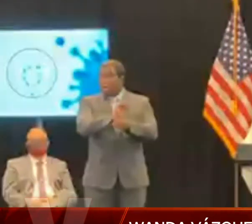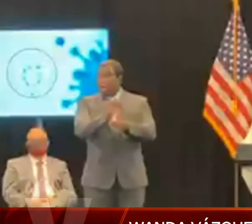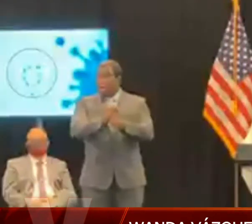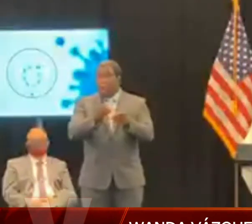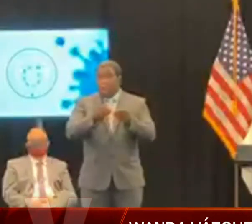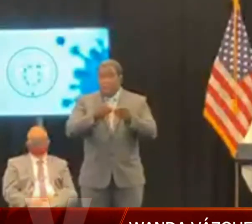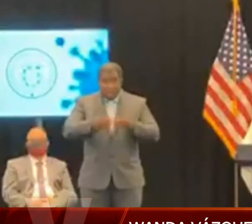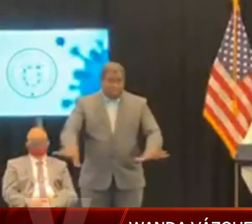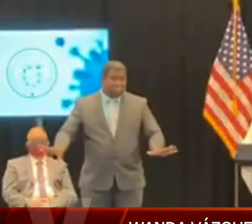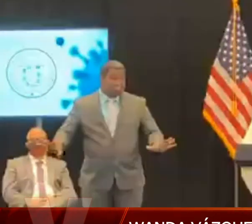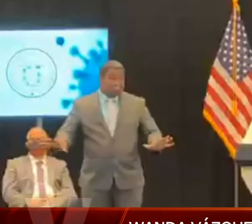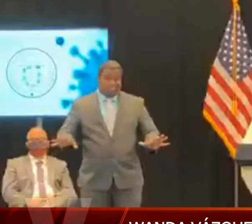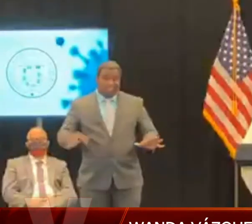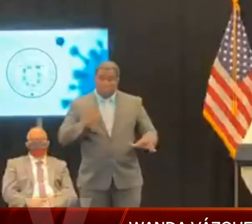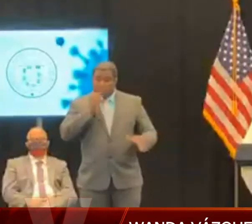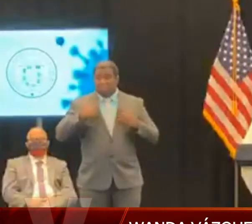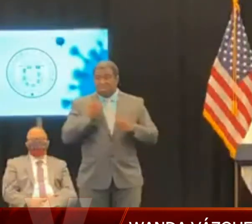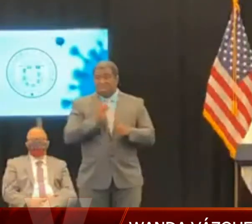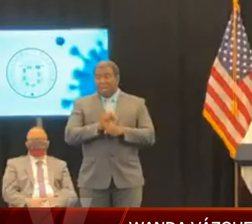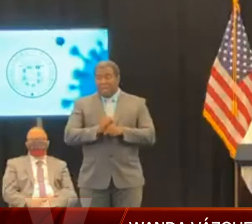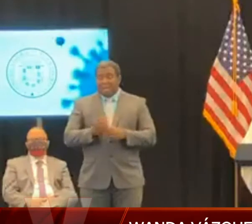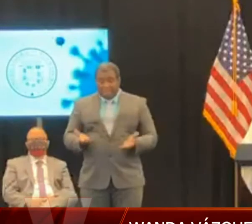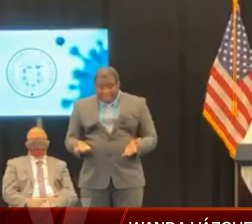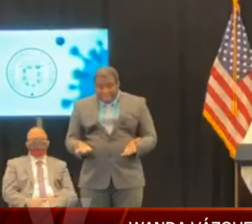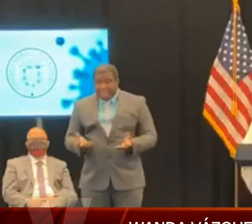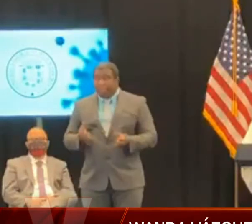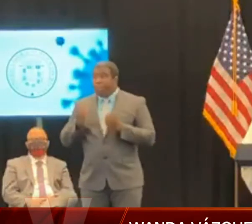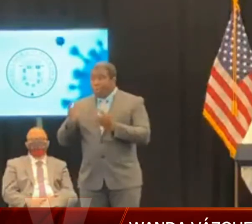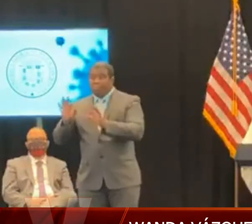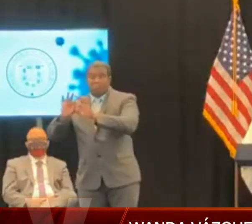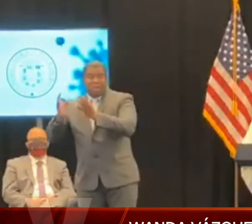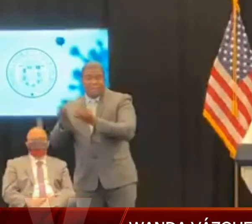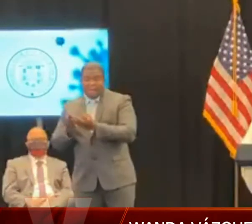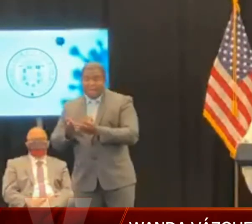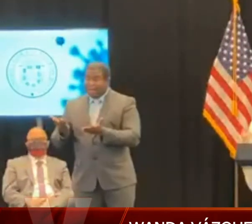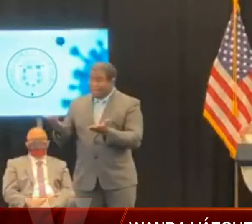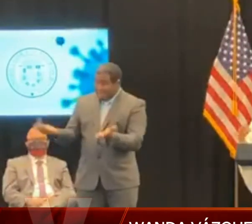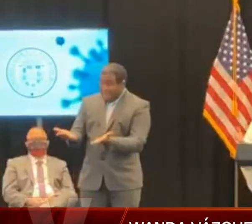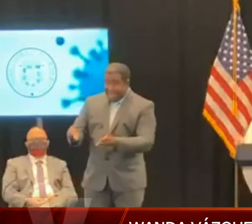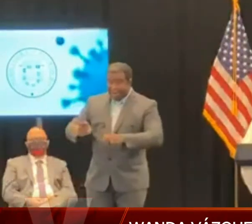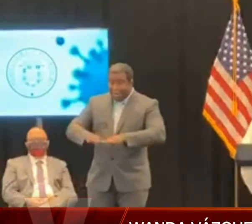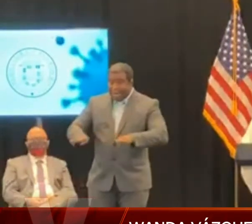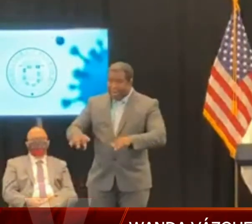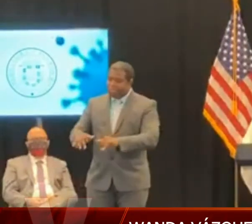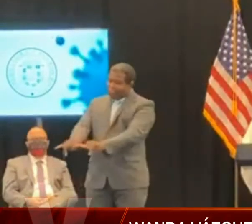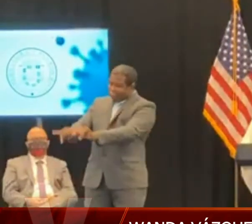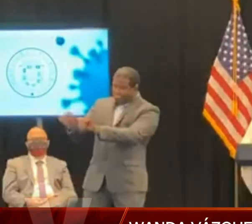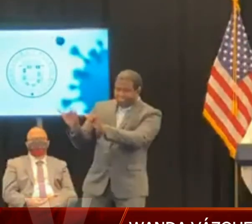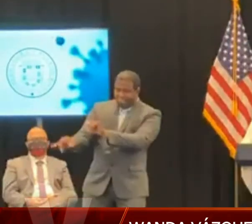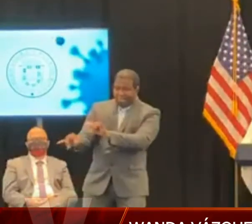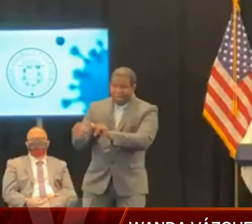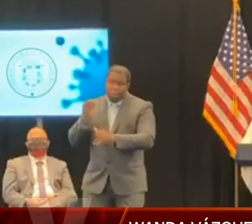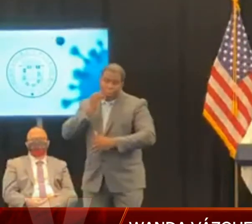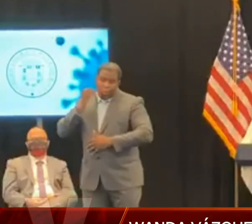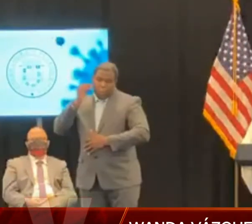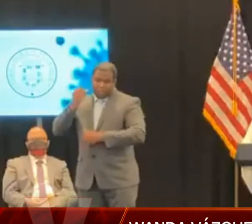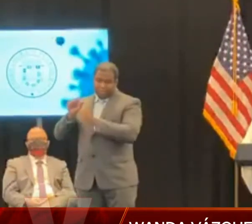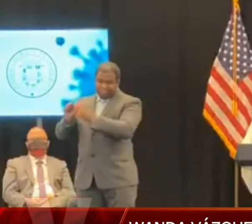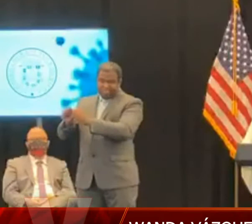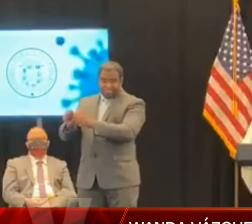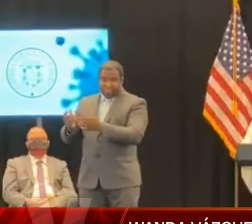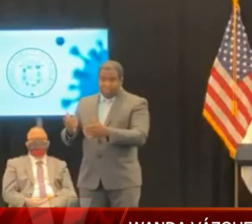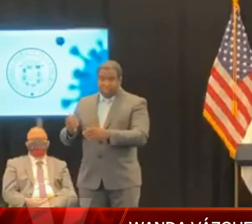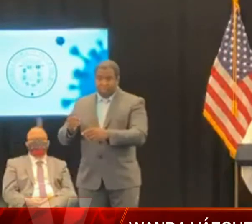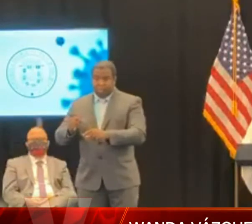distancia. Y yo, como gobernadora, mantengo ese sentimiento de buscar las alternativas para todos